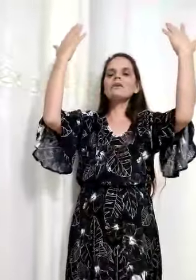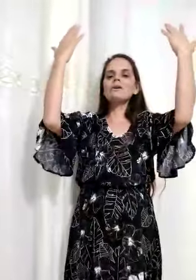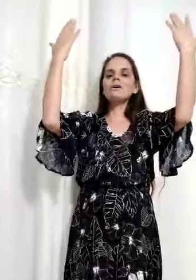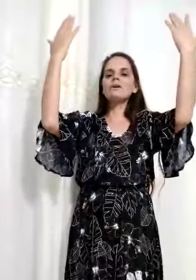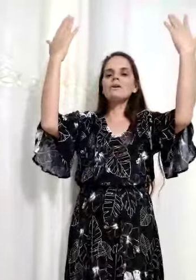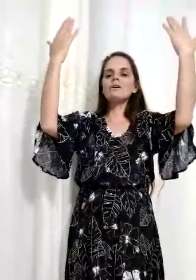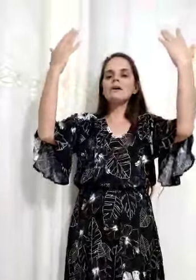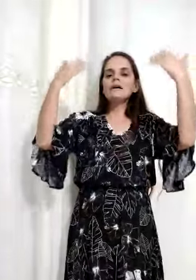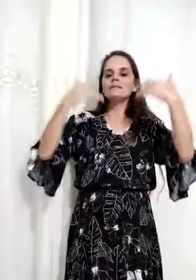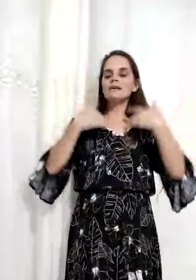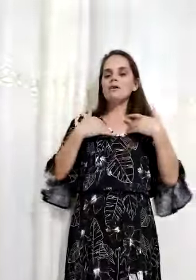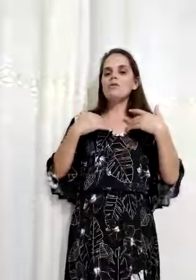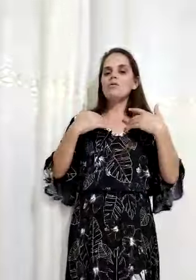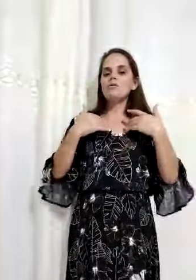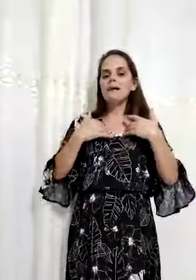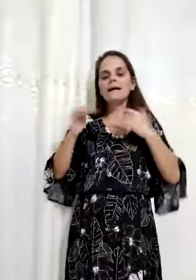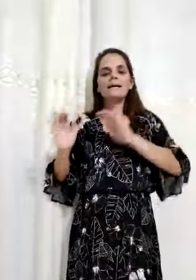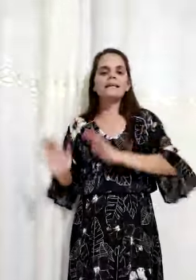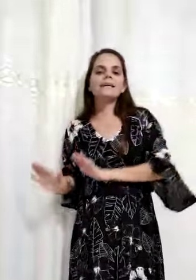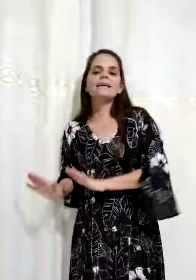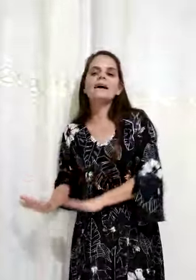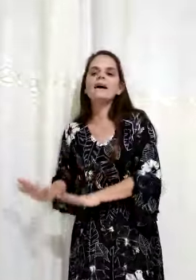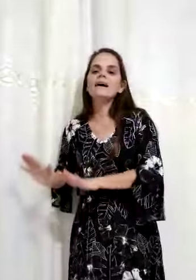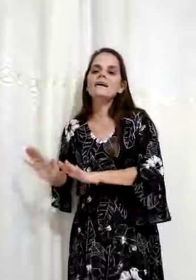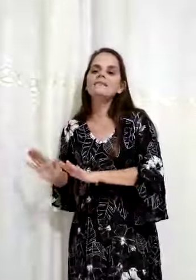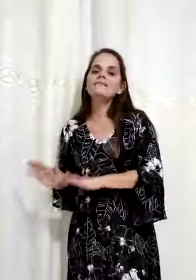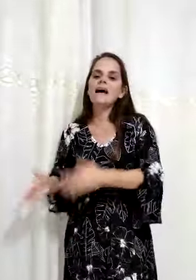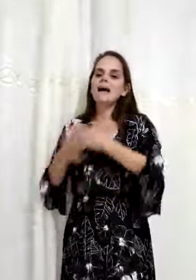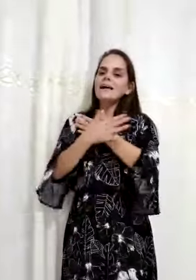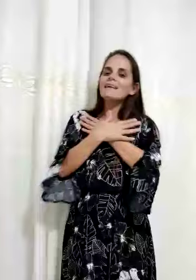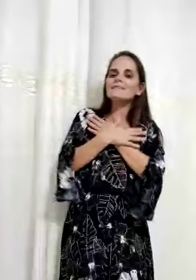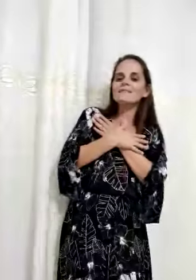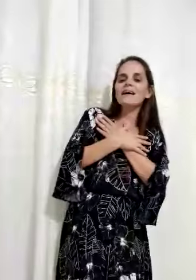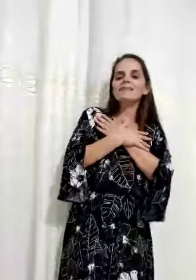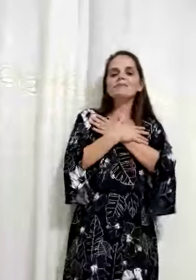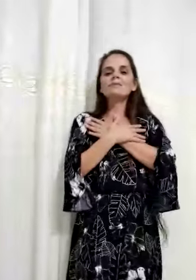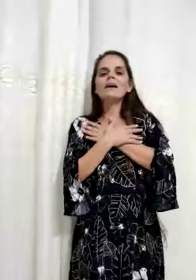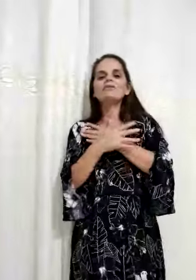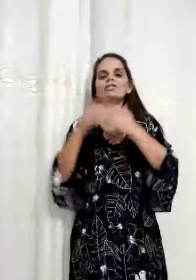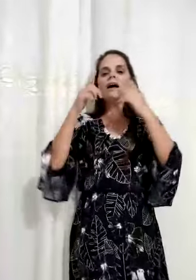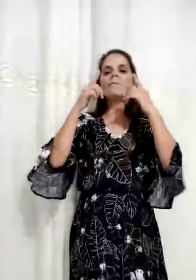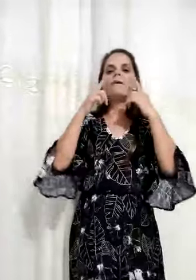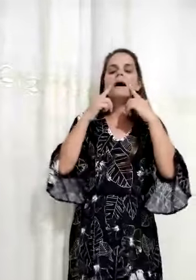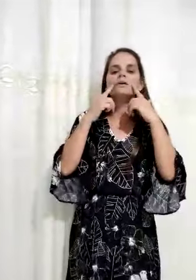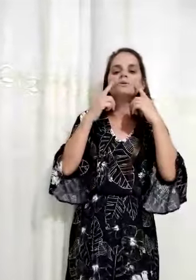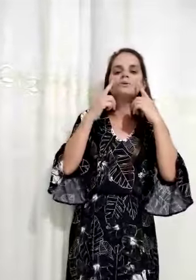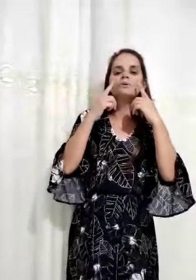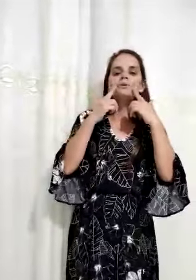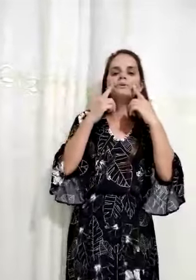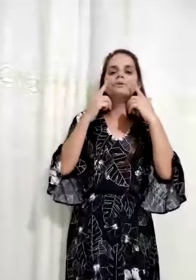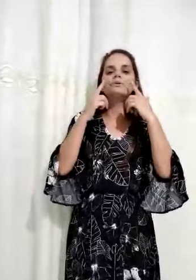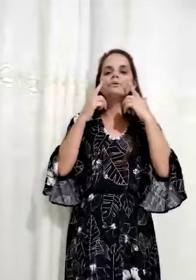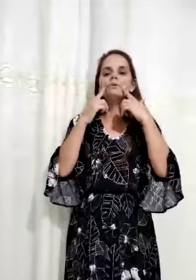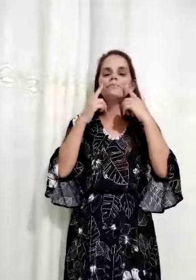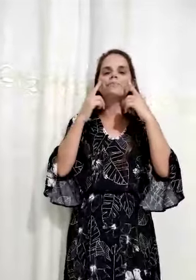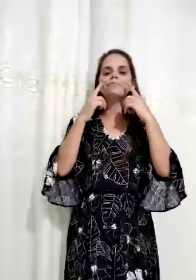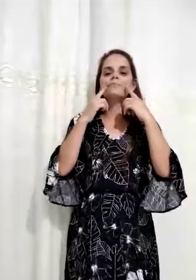Sou uma criança e aceito o Teu chão